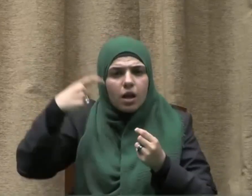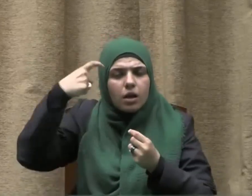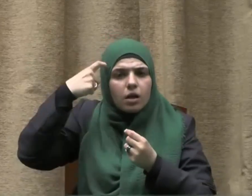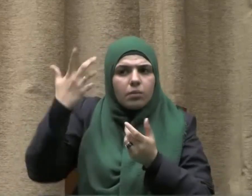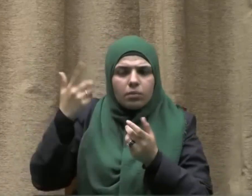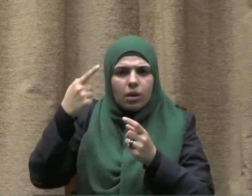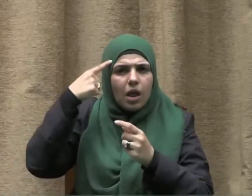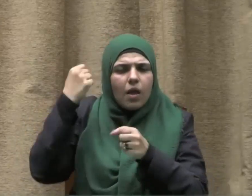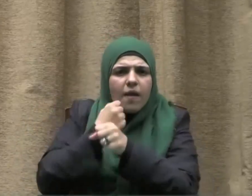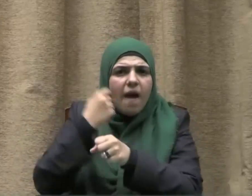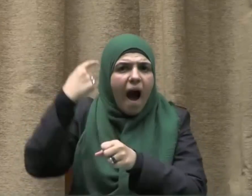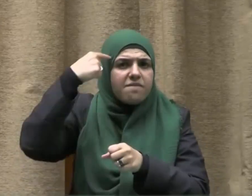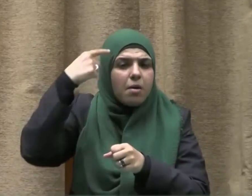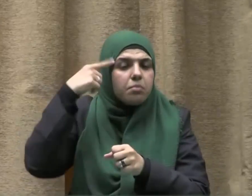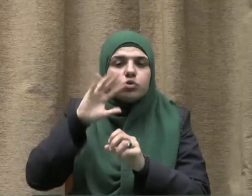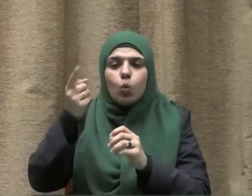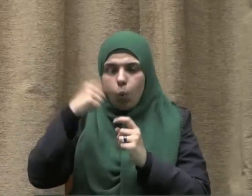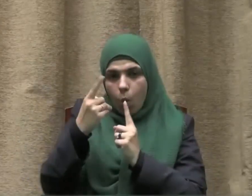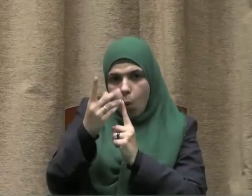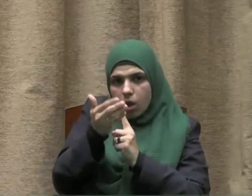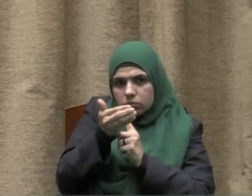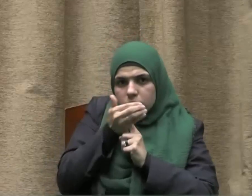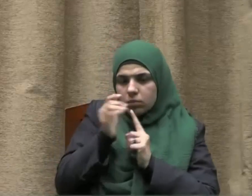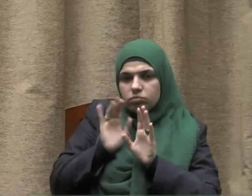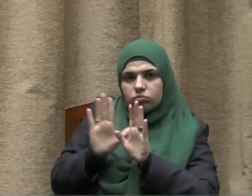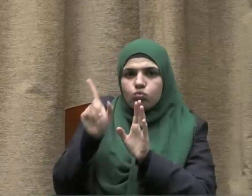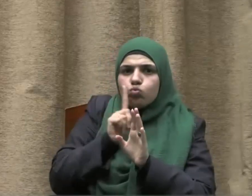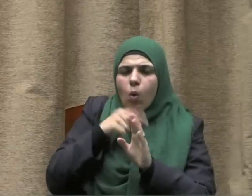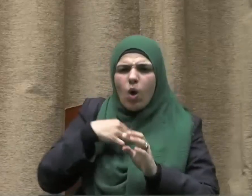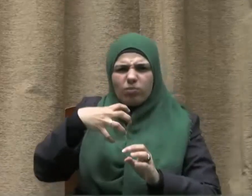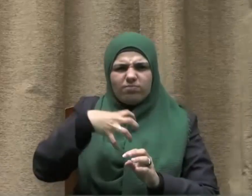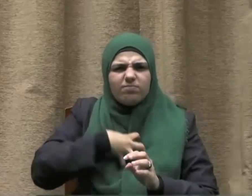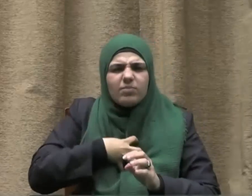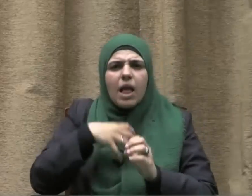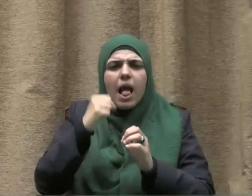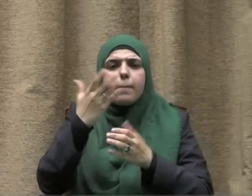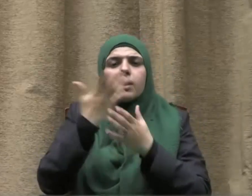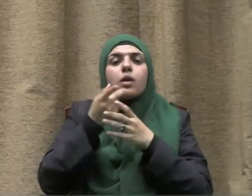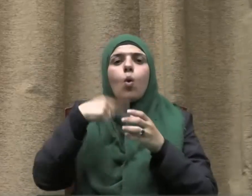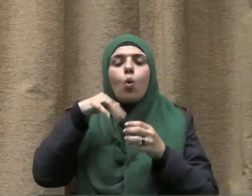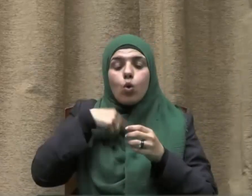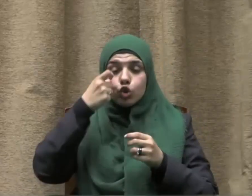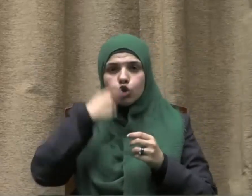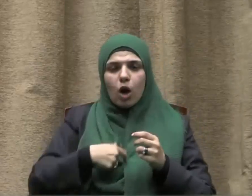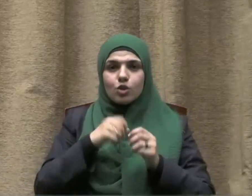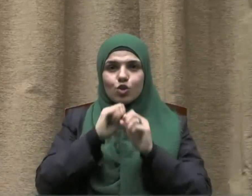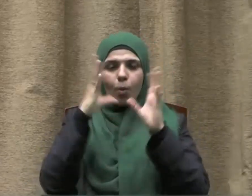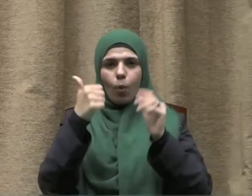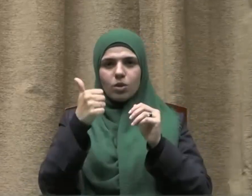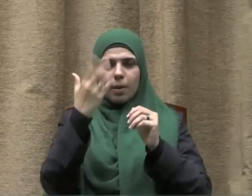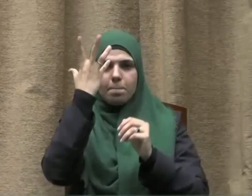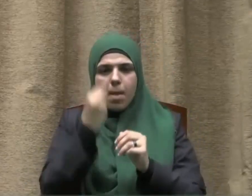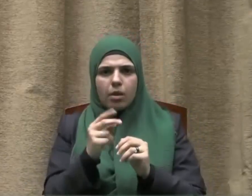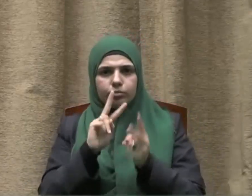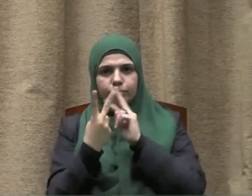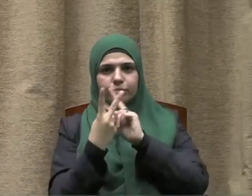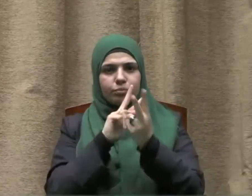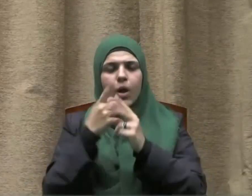النسيان والانطواء والعزلة والشعور بالإحباط وانفصام الشخصية وغيرها من